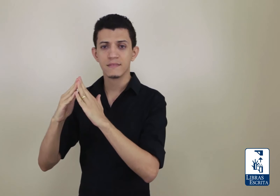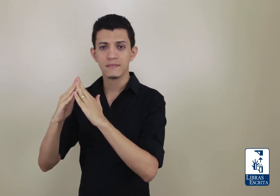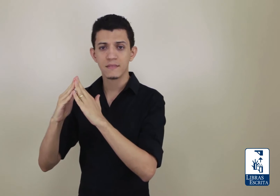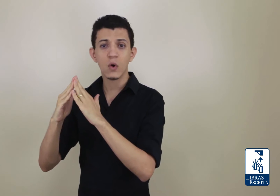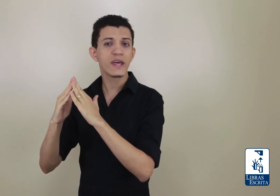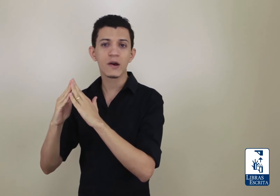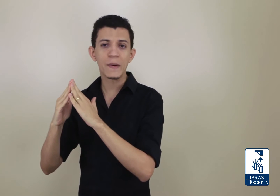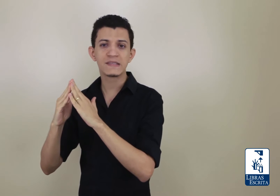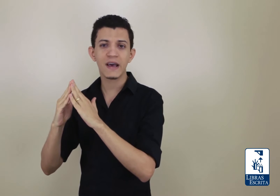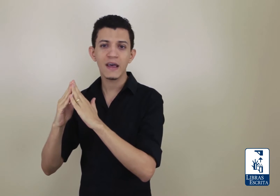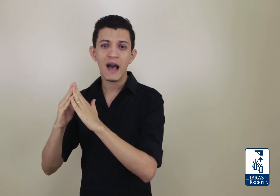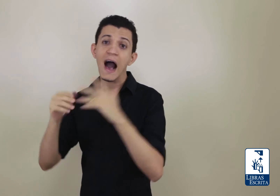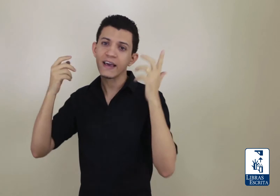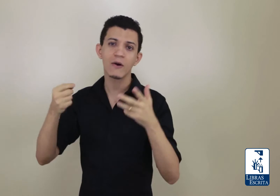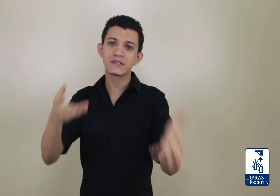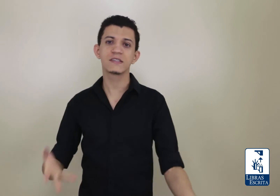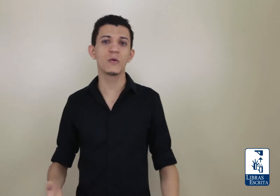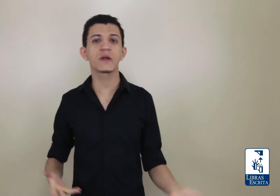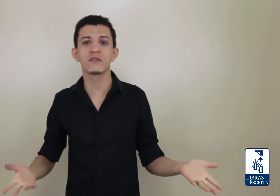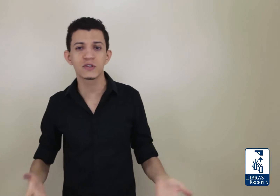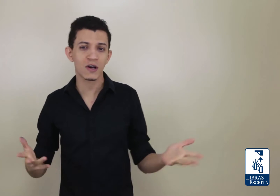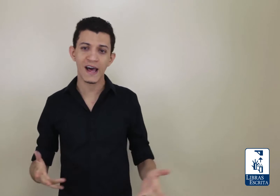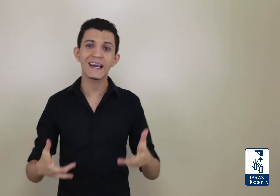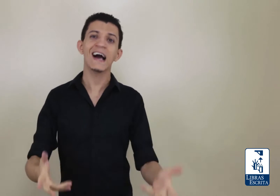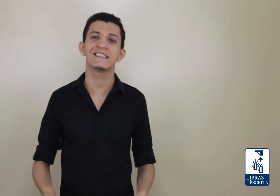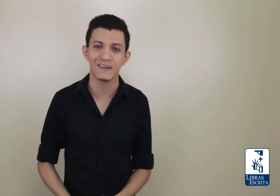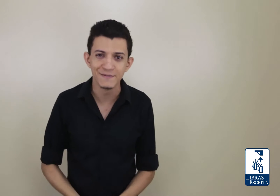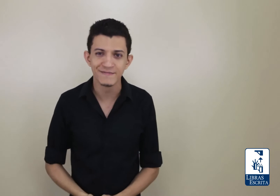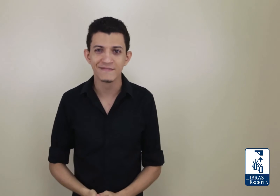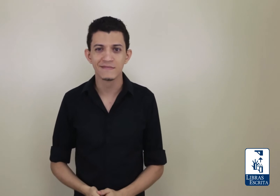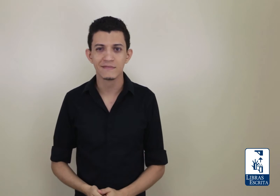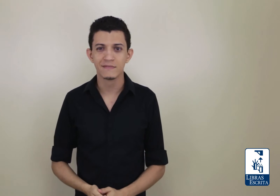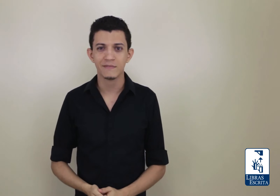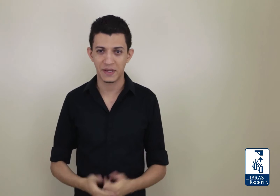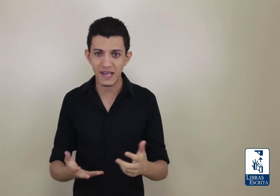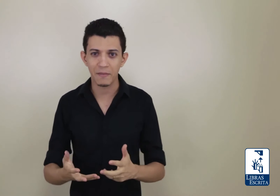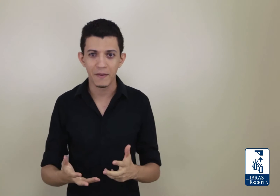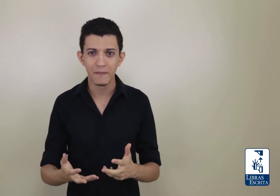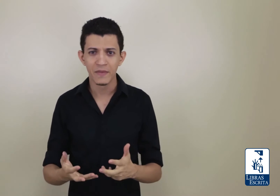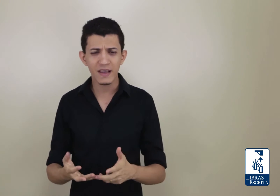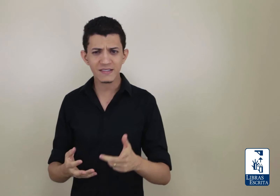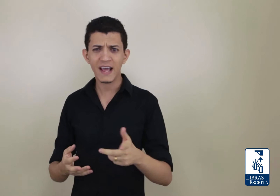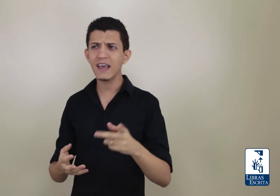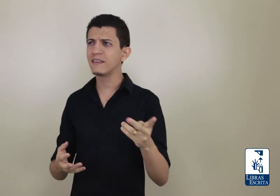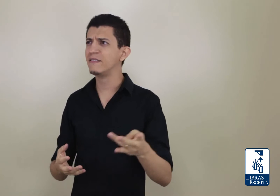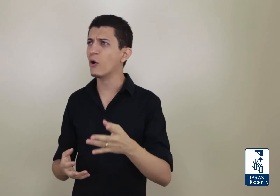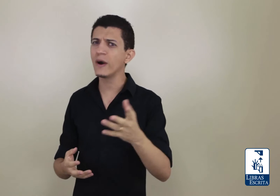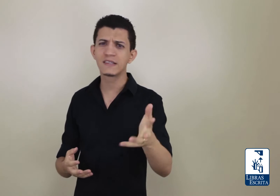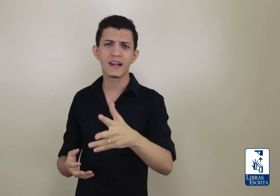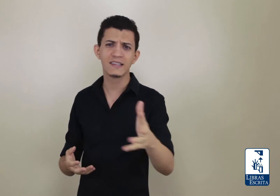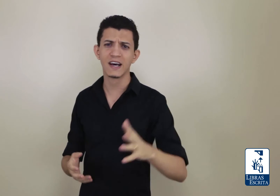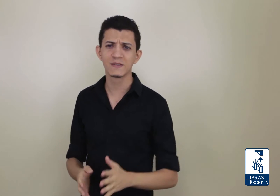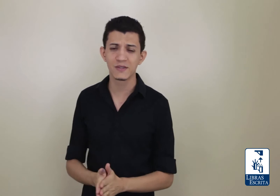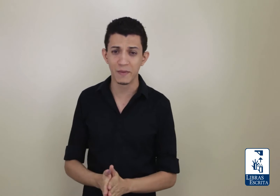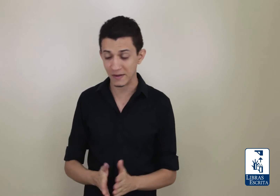o que é eu pensei? A Raquel, eu esqueci o protetor solar em casa. Percebe? Isso tem dois, três anos mais ou menos.